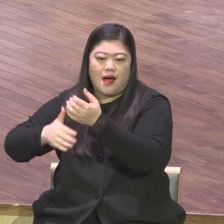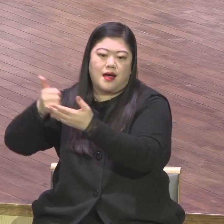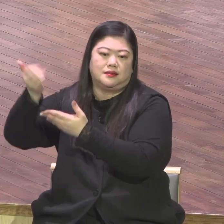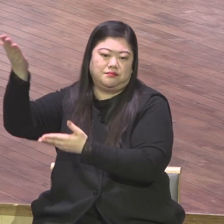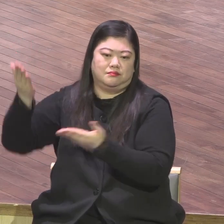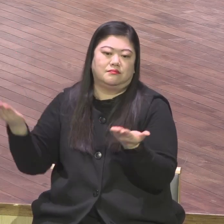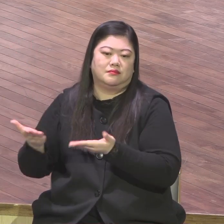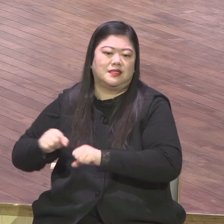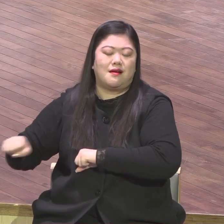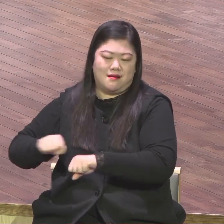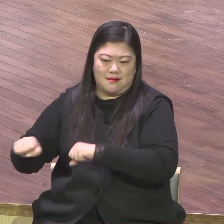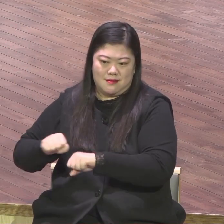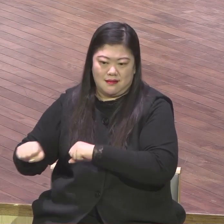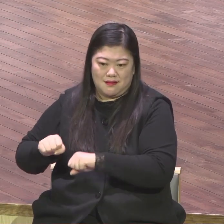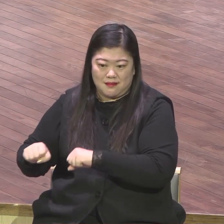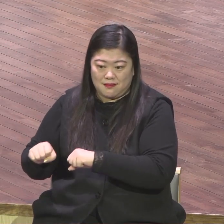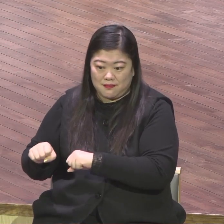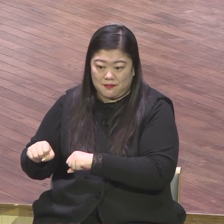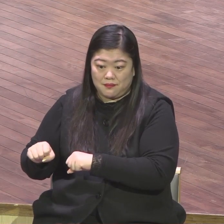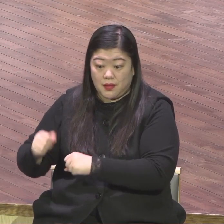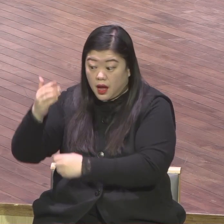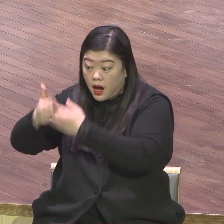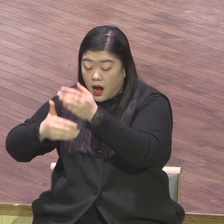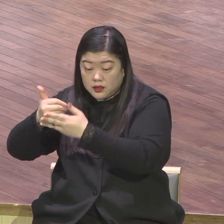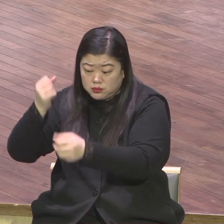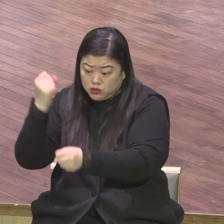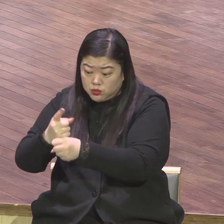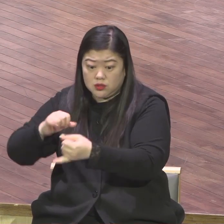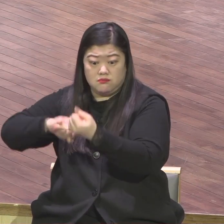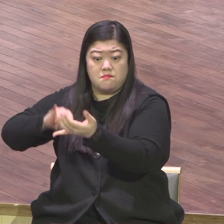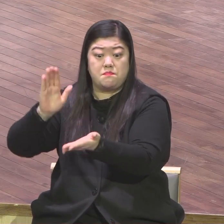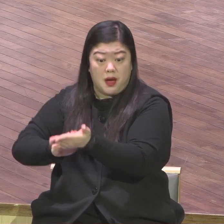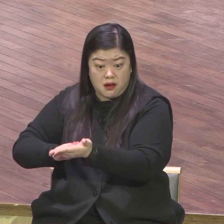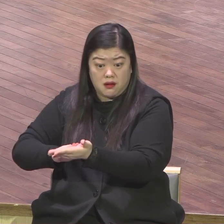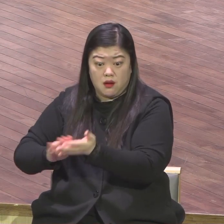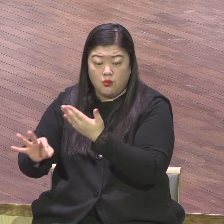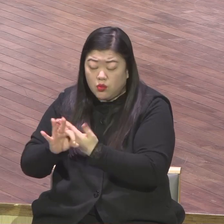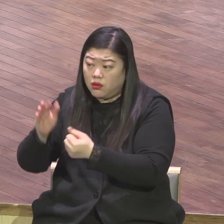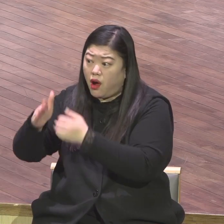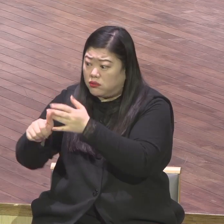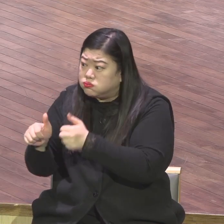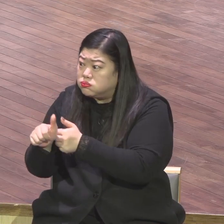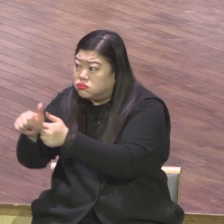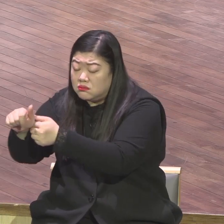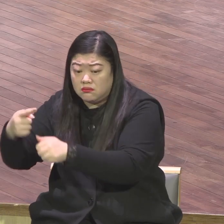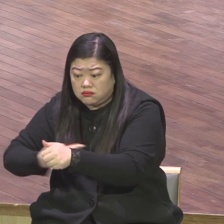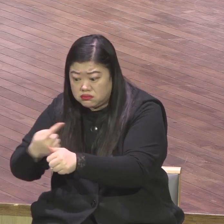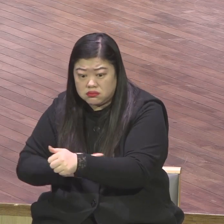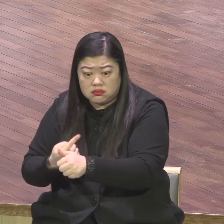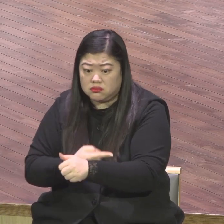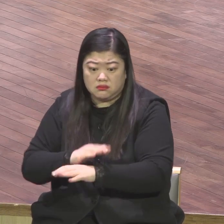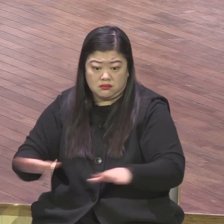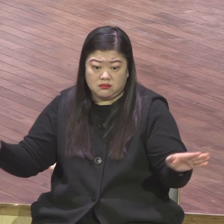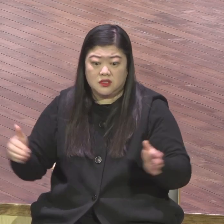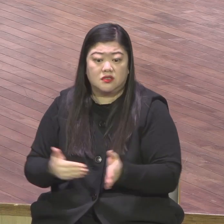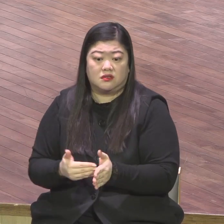하나님의 말씀이니라 하나님께서 선두로 향하셔서 본당 헌낭을 인도하신 것처럼